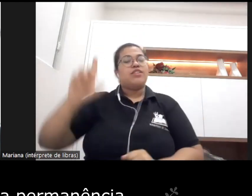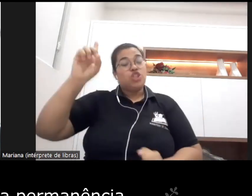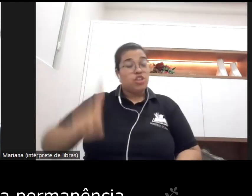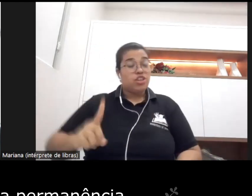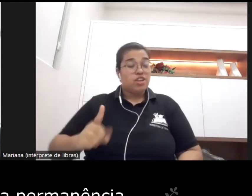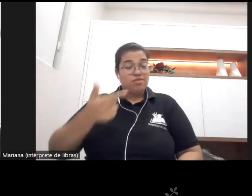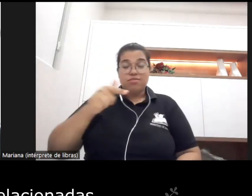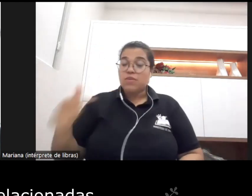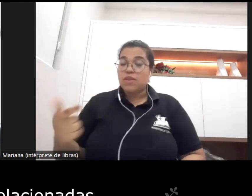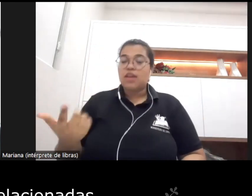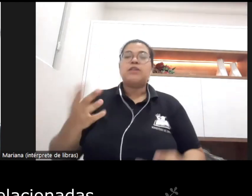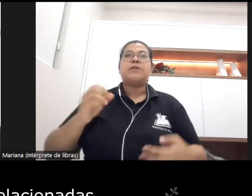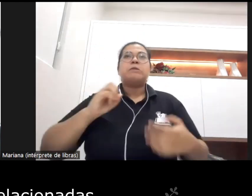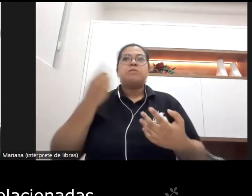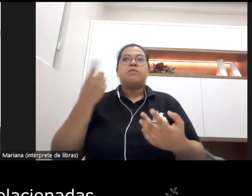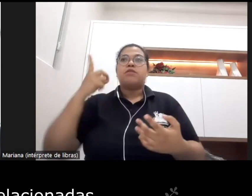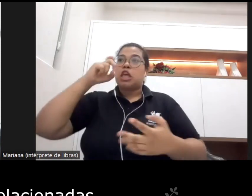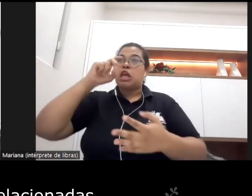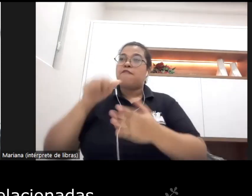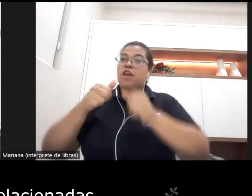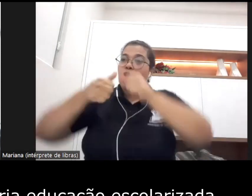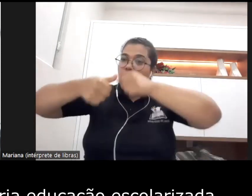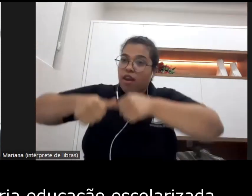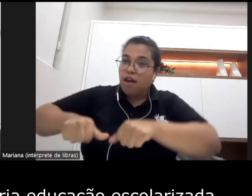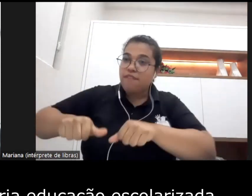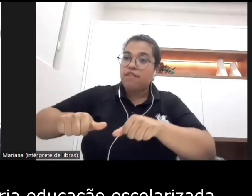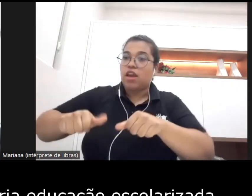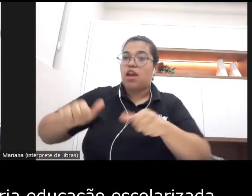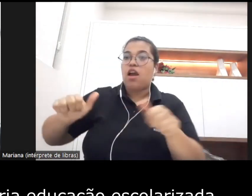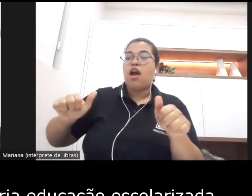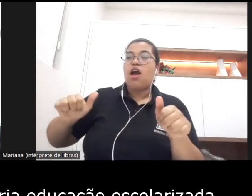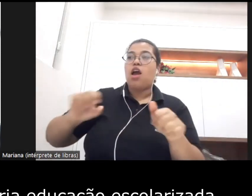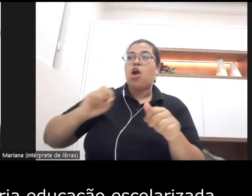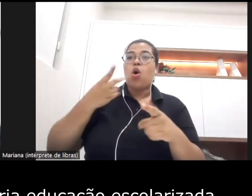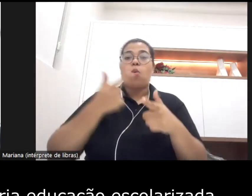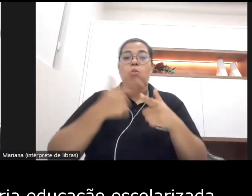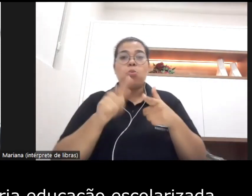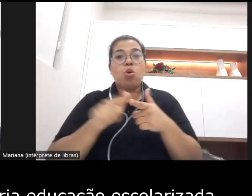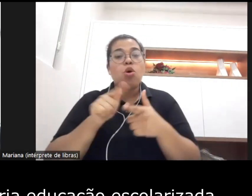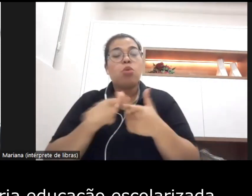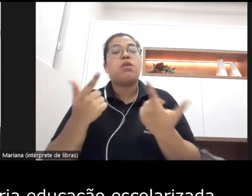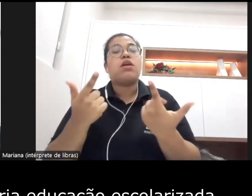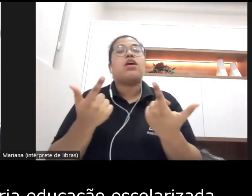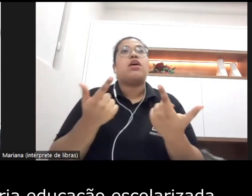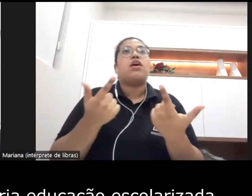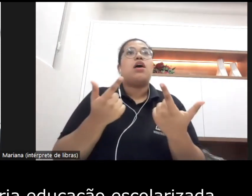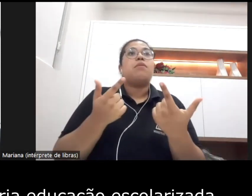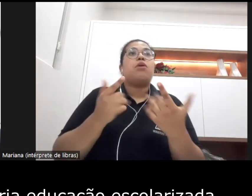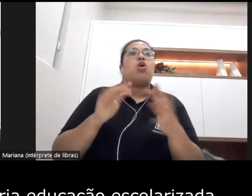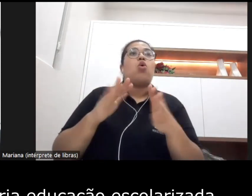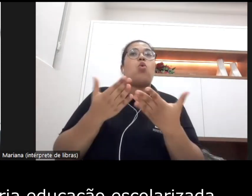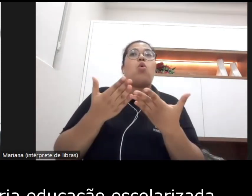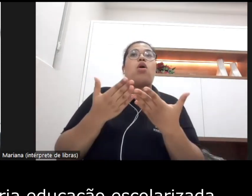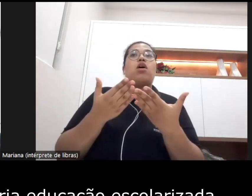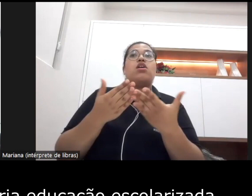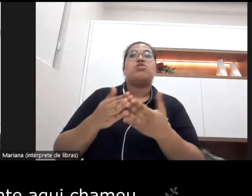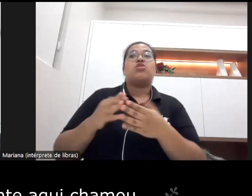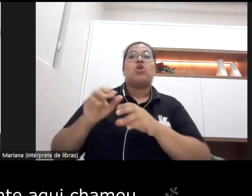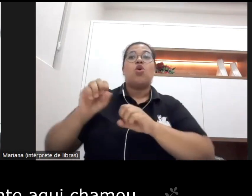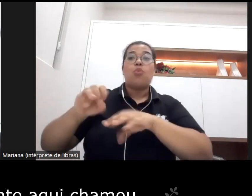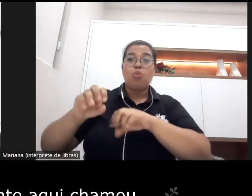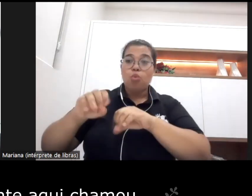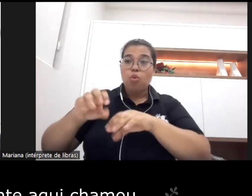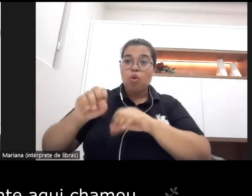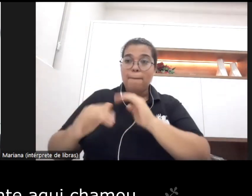permanência questões relacionadas à não conclusão da própria educação escolarizada